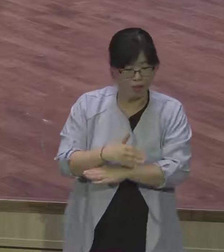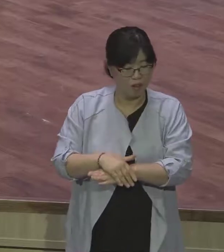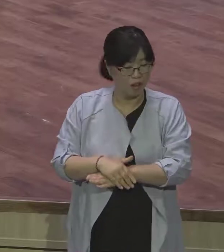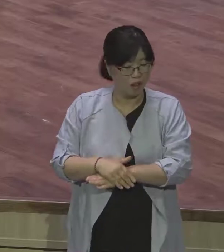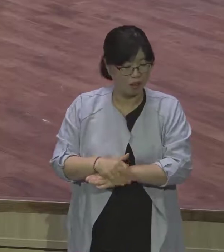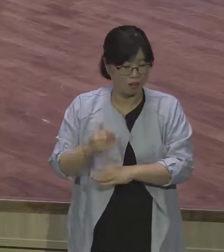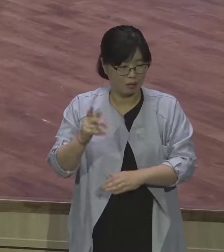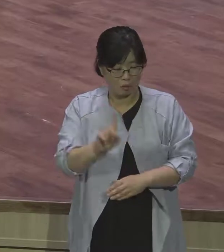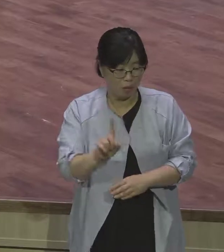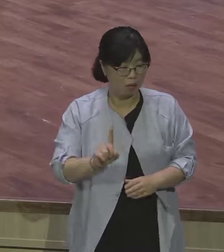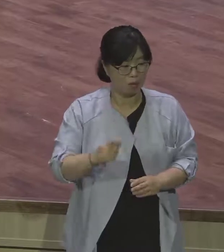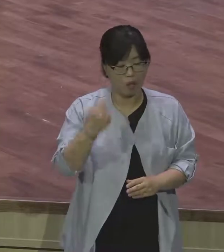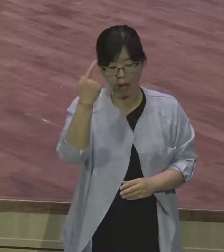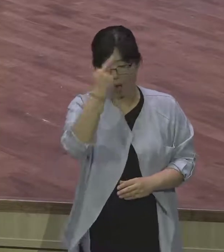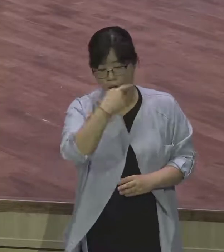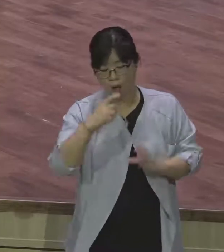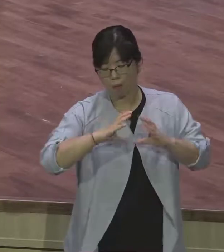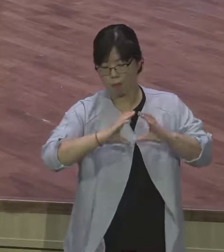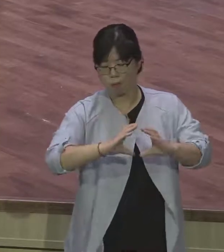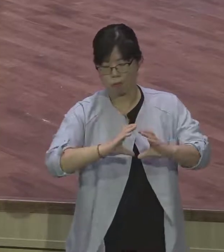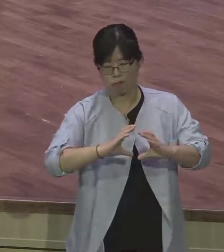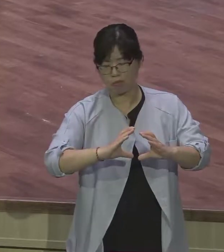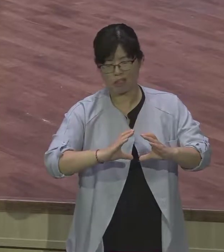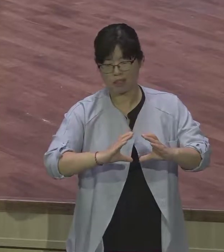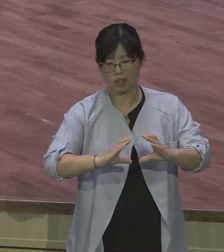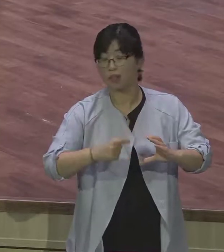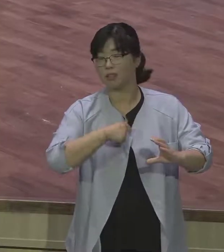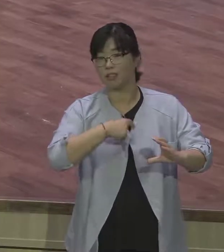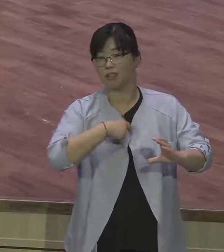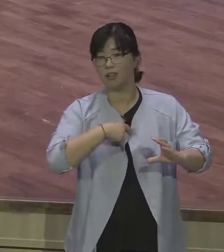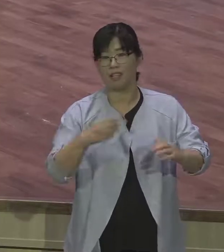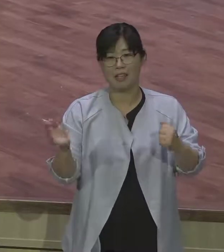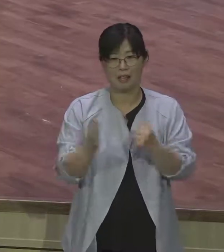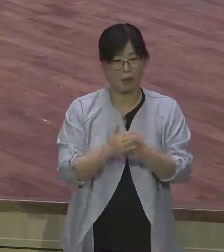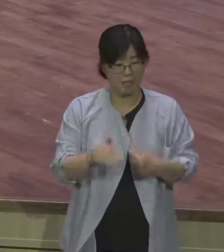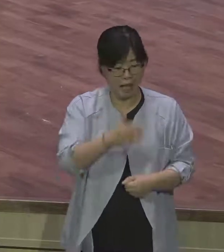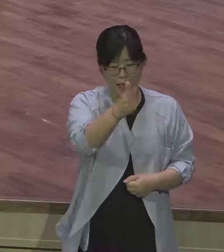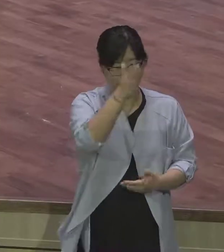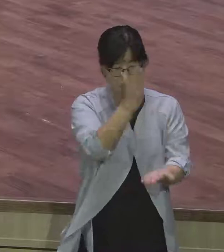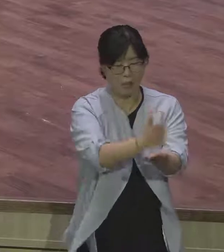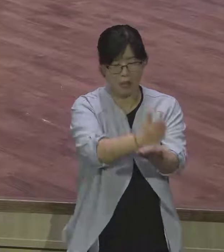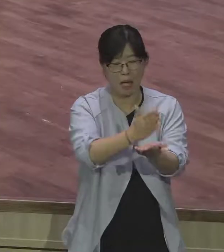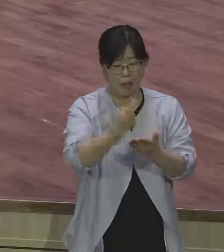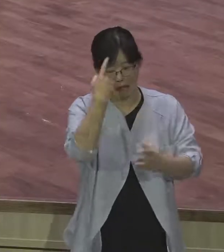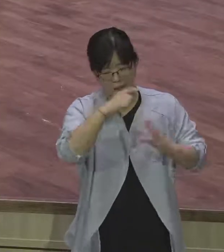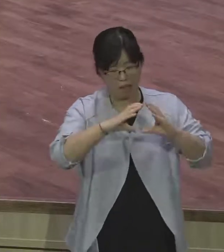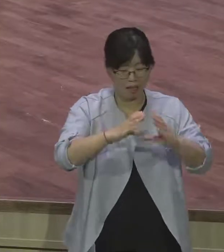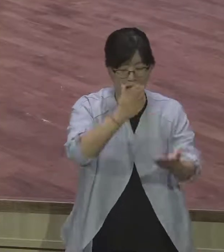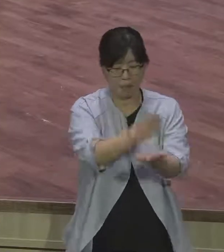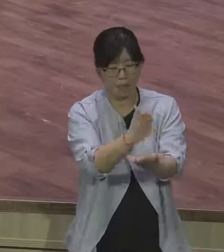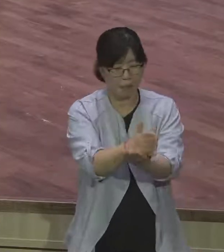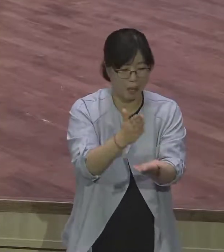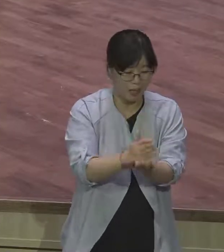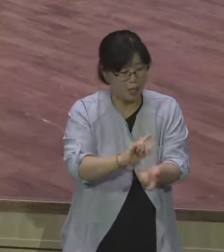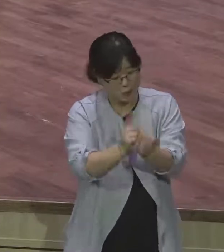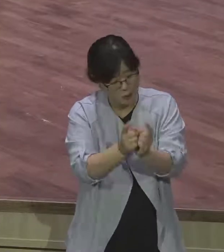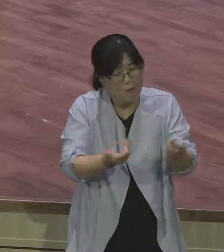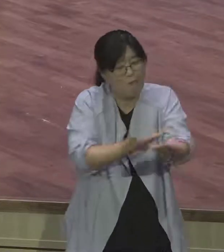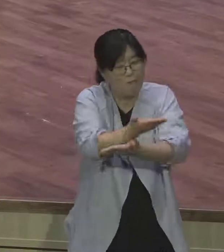브릭업 시켰어요. 막 팥 입어. 전부 교제하고 친구하고 친구하고 마시고 먹고 막 쓰레기가 막 팍팍팍